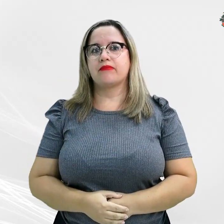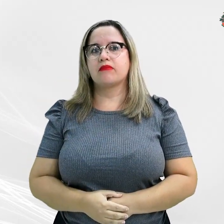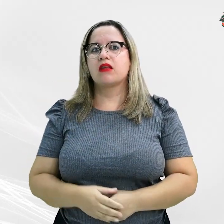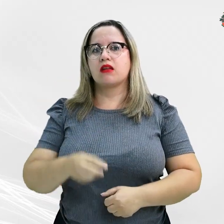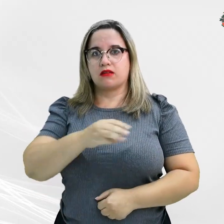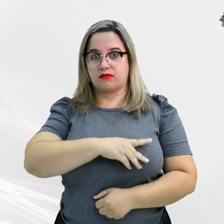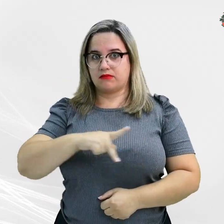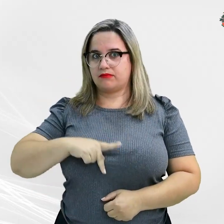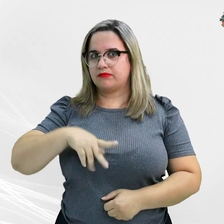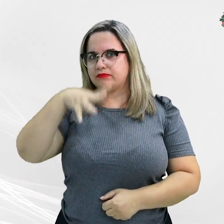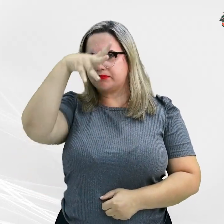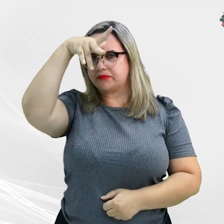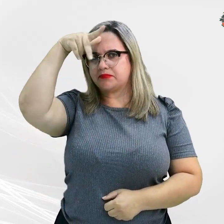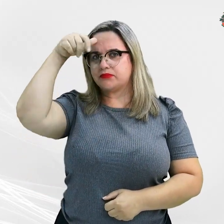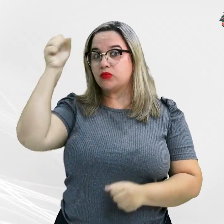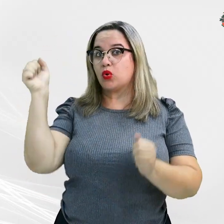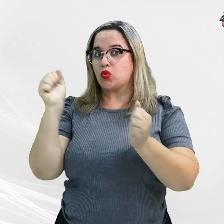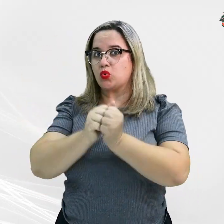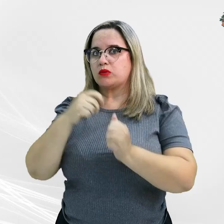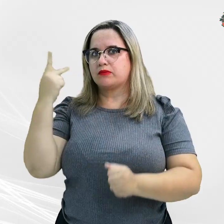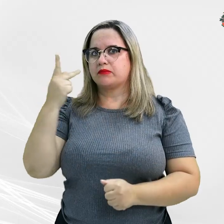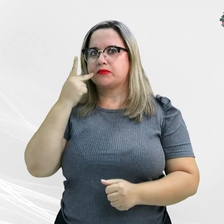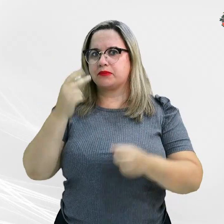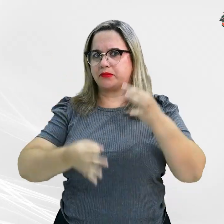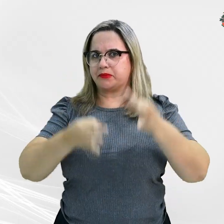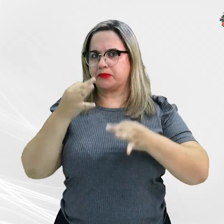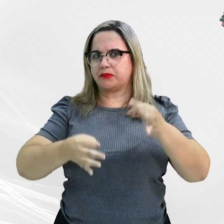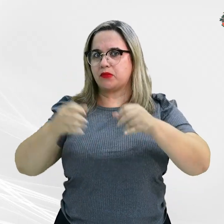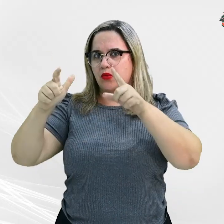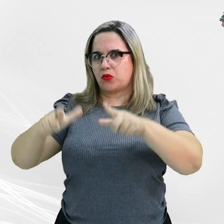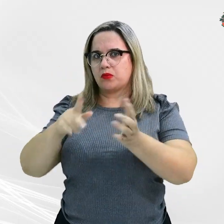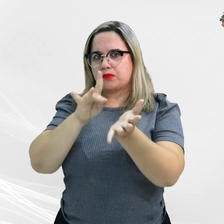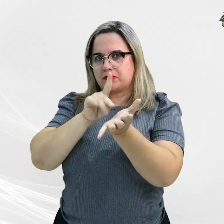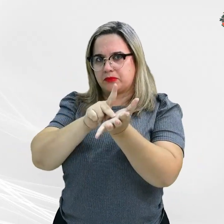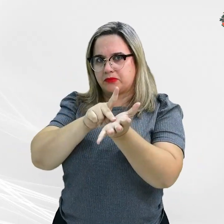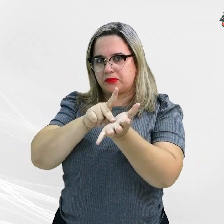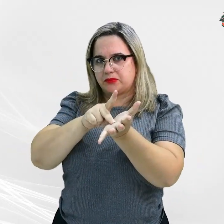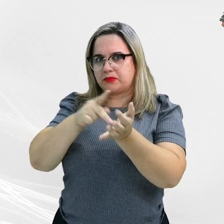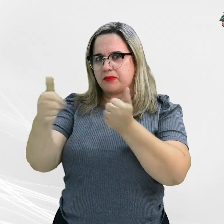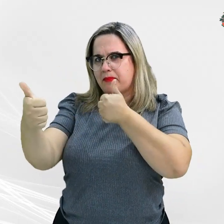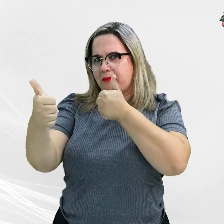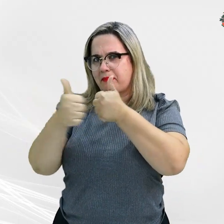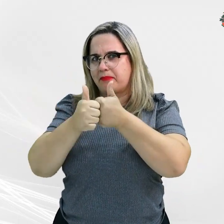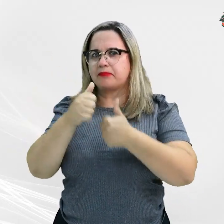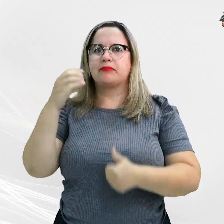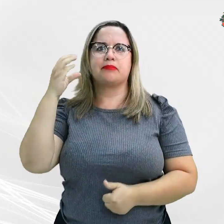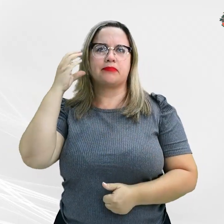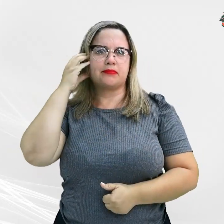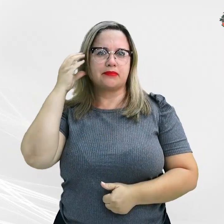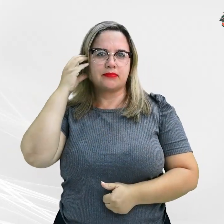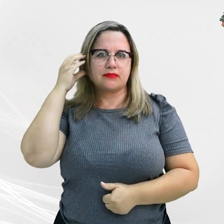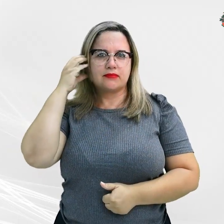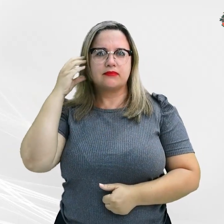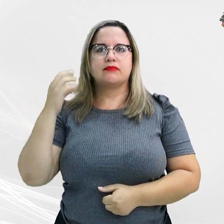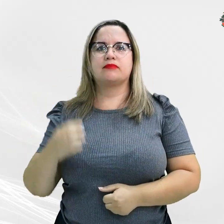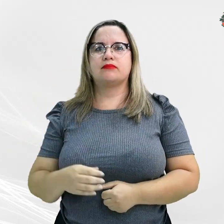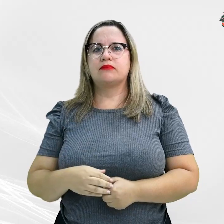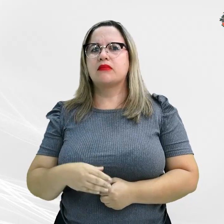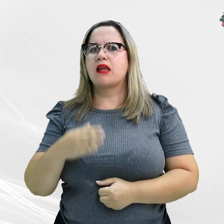Mato Grosso, por intermédio da Promotoria de Justiça da Comarca de Pochorel, a 251 quilômetros de Cuiabá, ajuizou